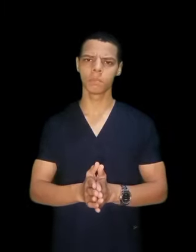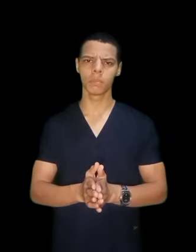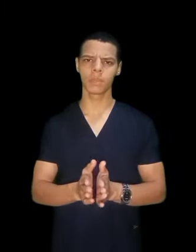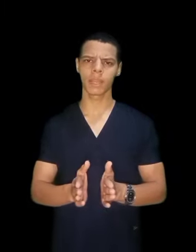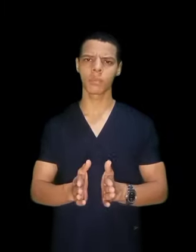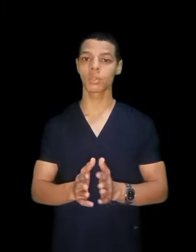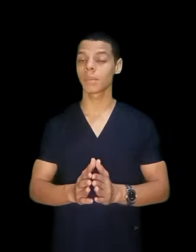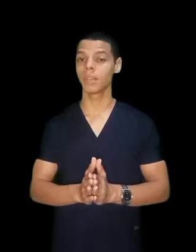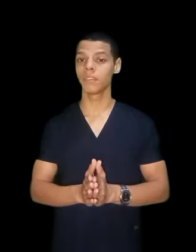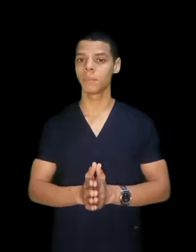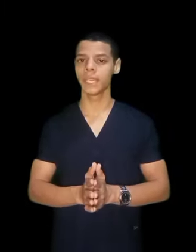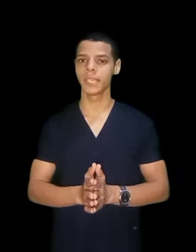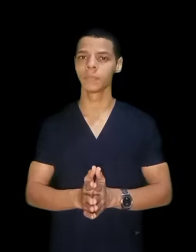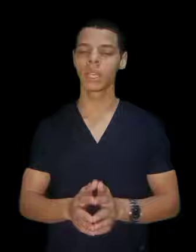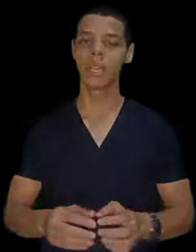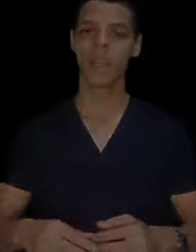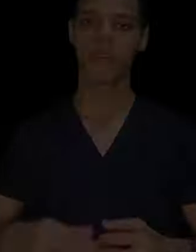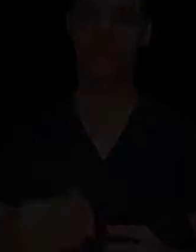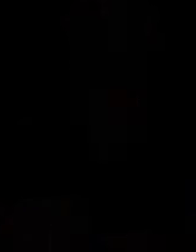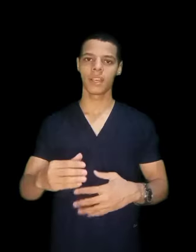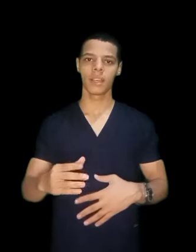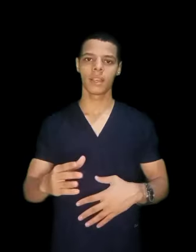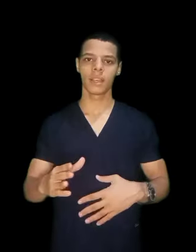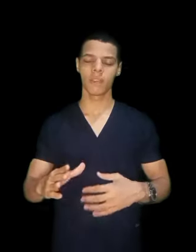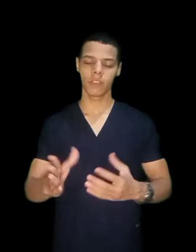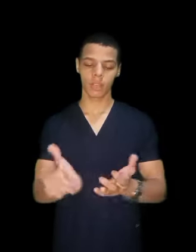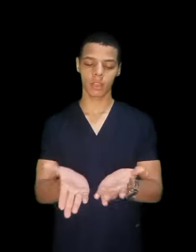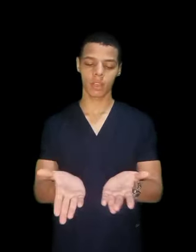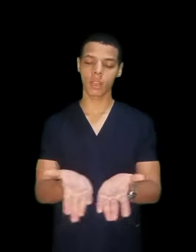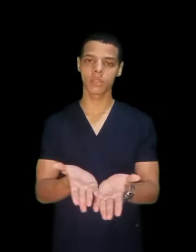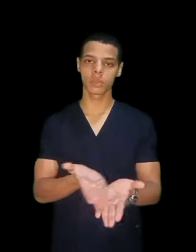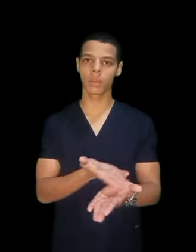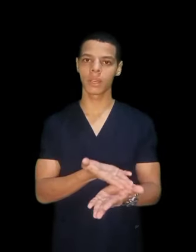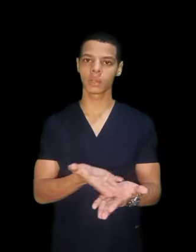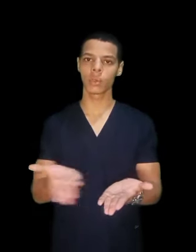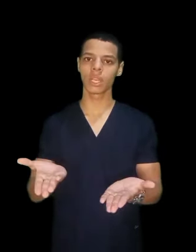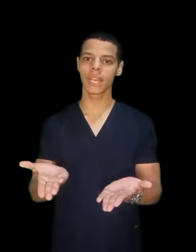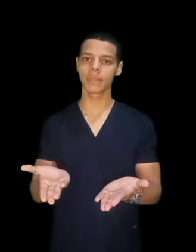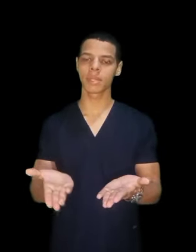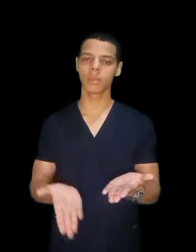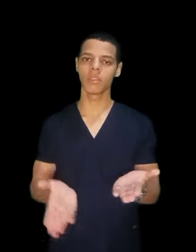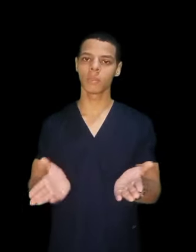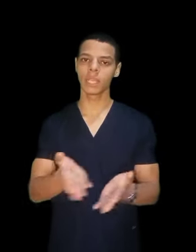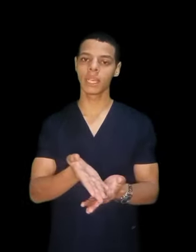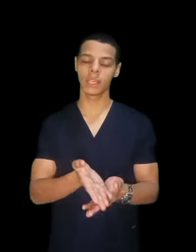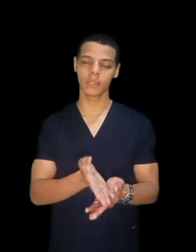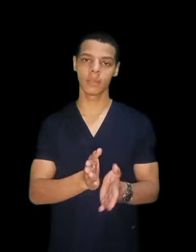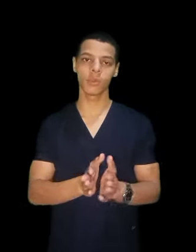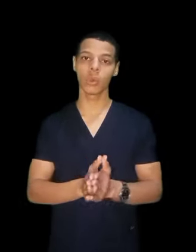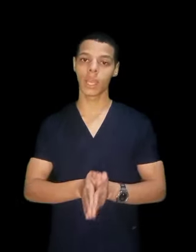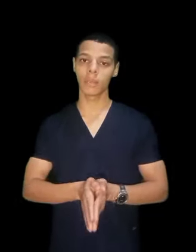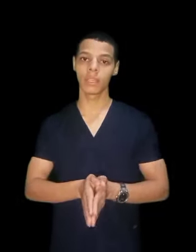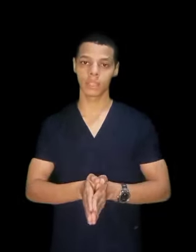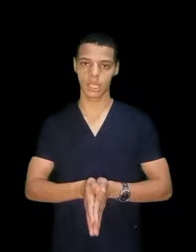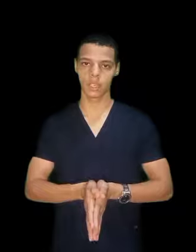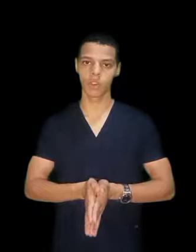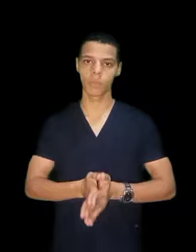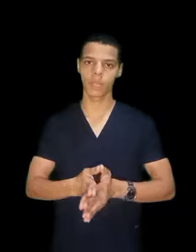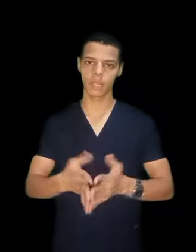من مجموع 70% فخلاص هو بياخد كل اللي جايبه 70% قدمه هو قبل اللي هما